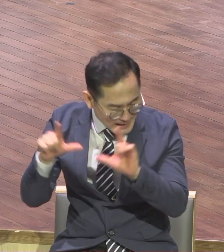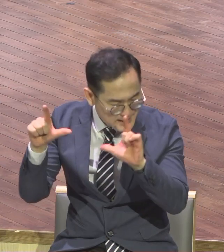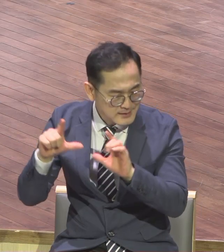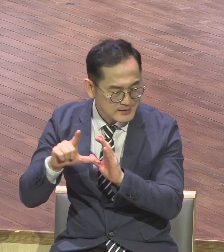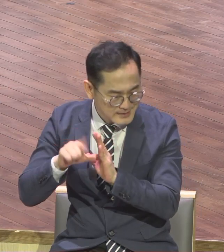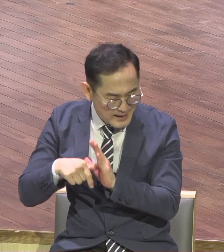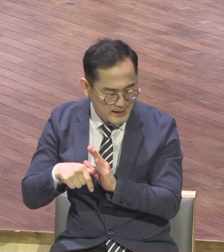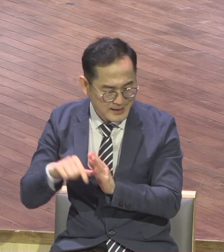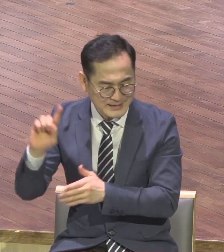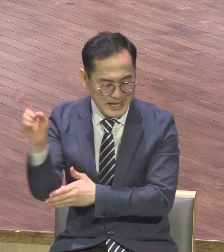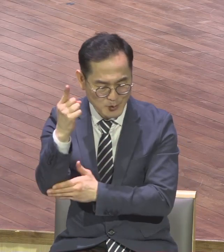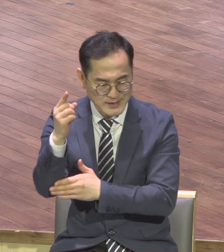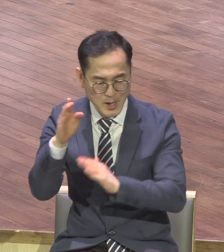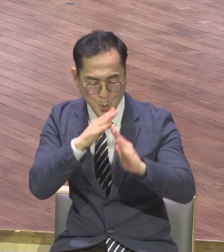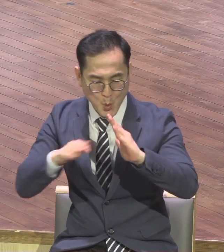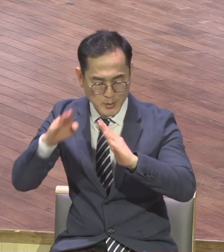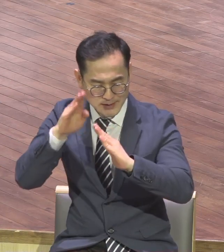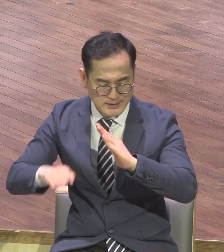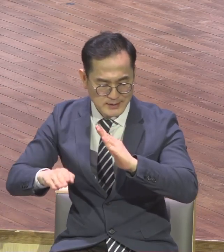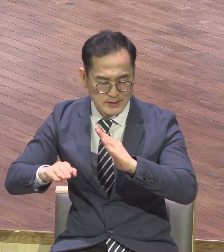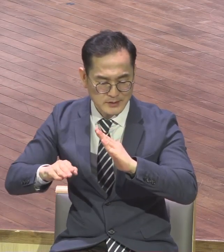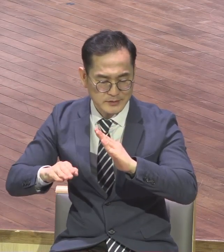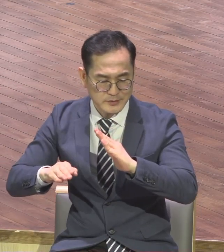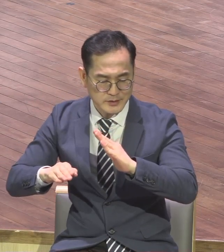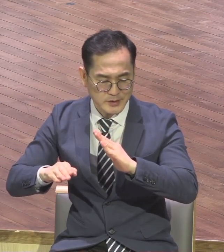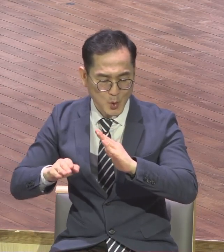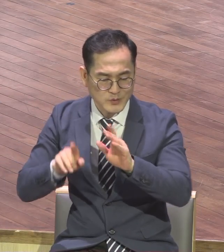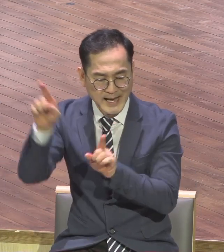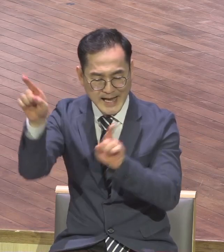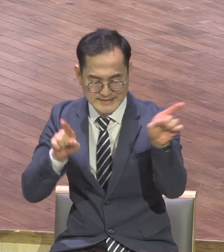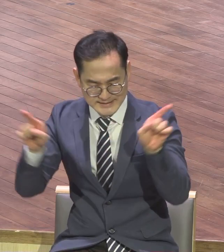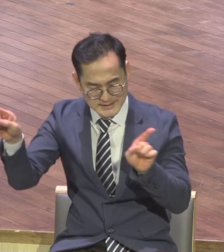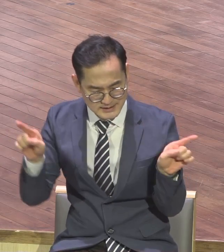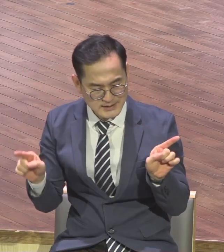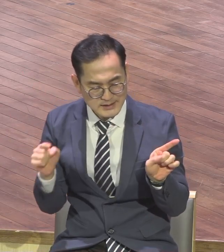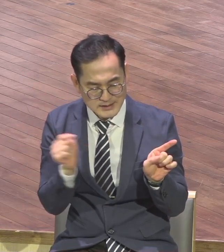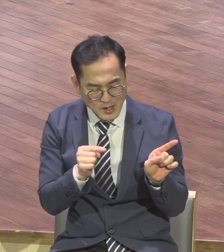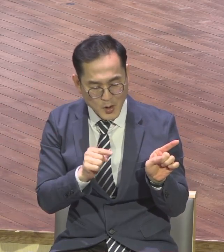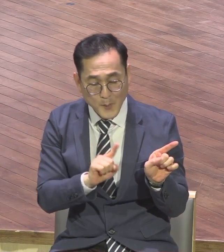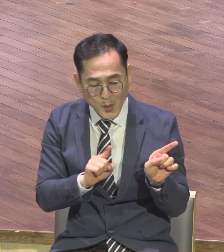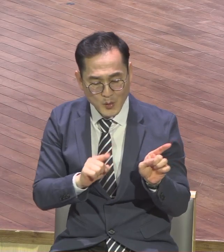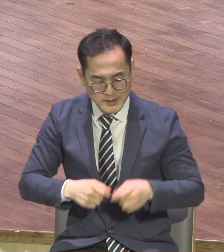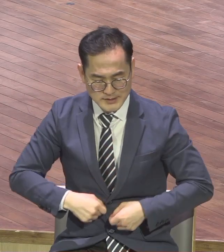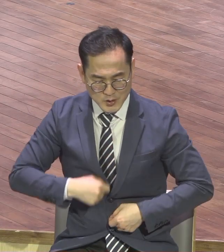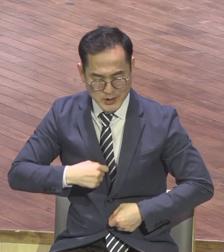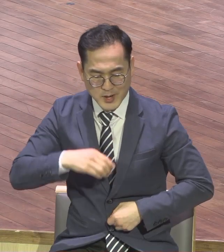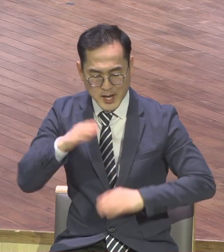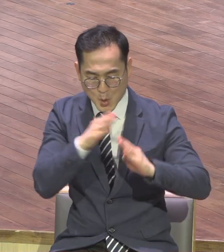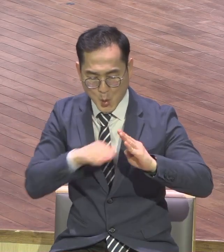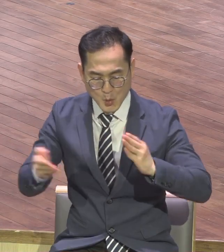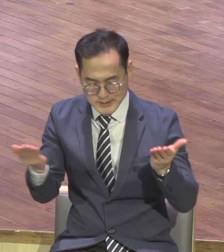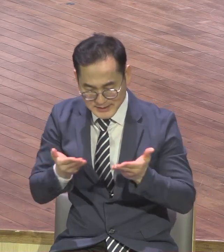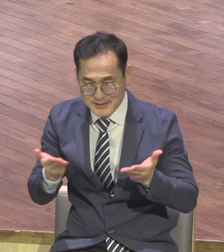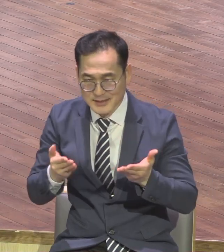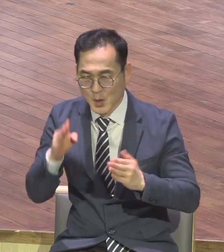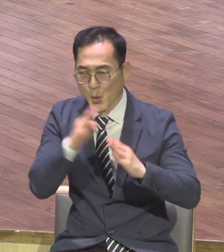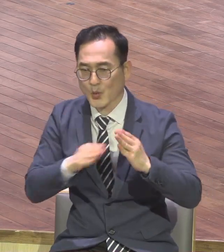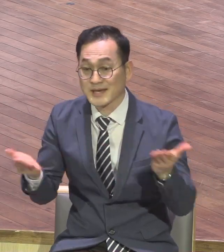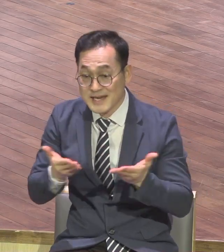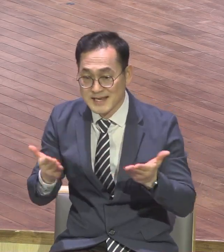한 공의로운 가지가 나게 하리니 그가 이 땅의 정의와 공의를 실행할 것이라 여기서 한 공의로운 가지가